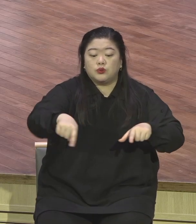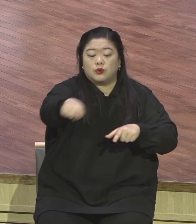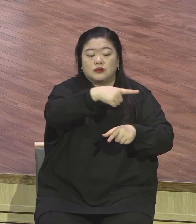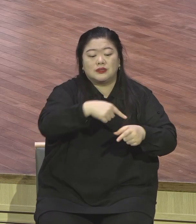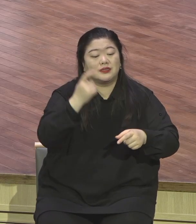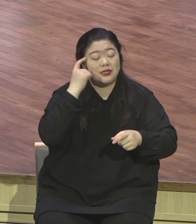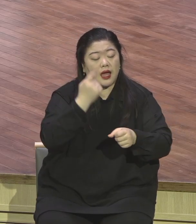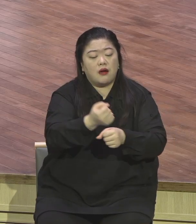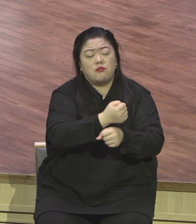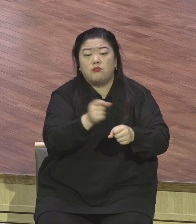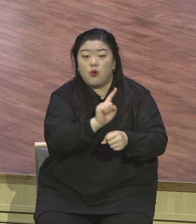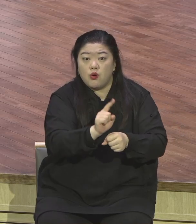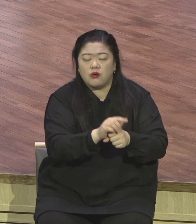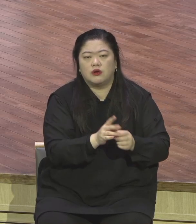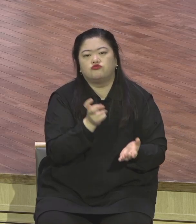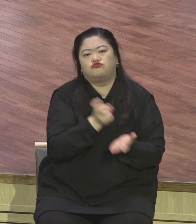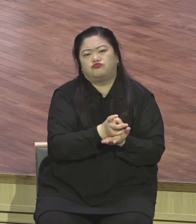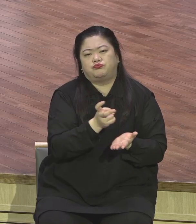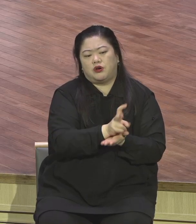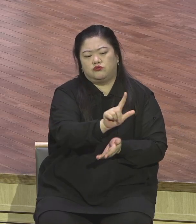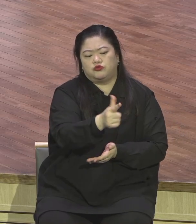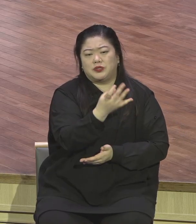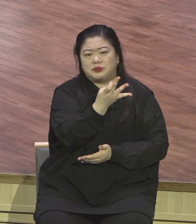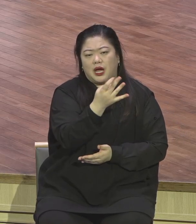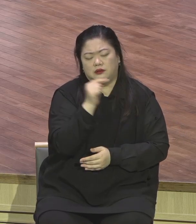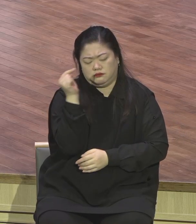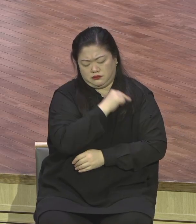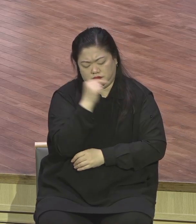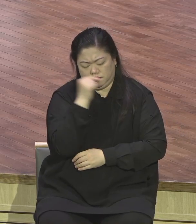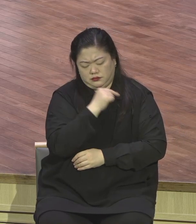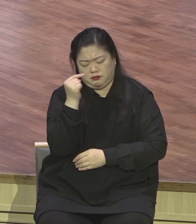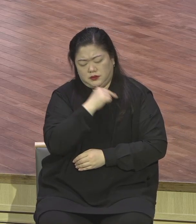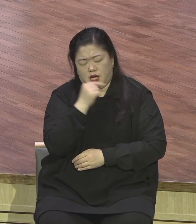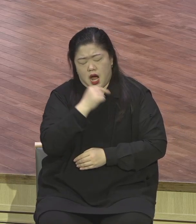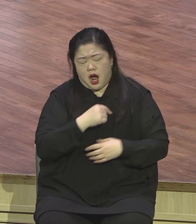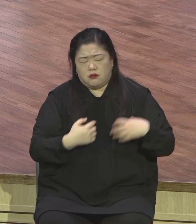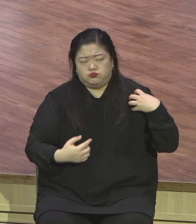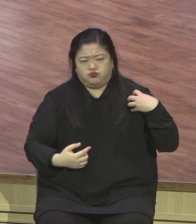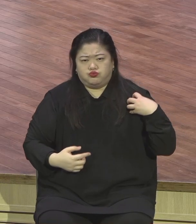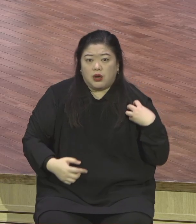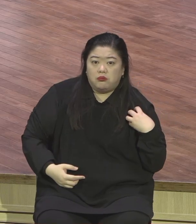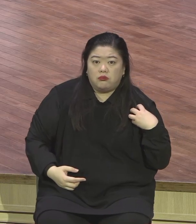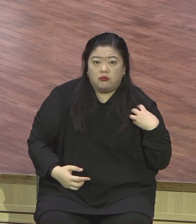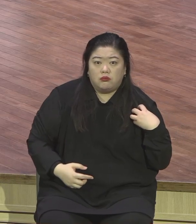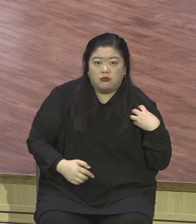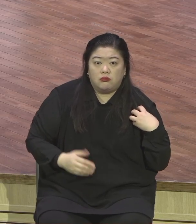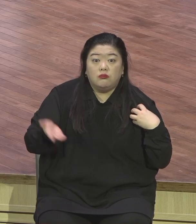그런데 예수님의 멍해는 행복이 있고 쉼이 있고 안식이 있고 평안이 있다.